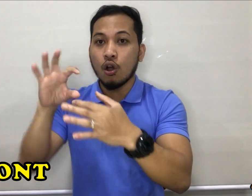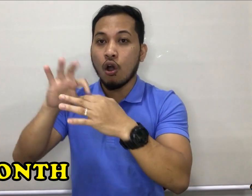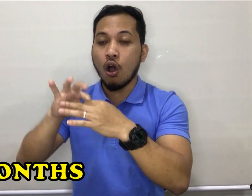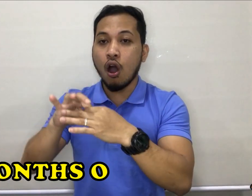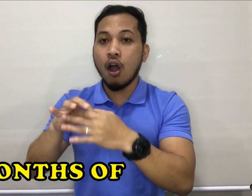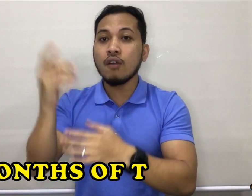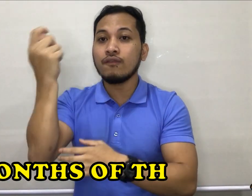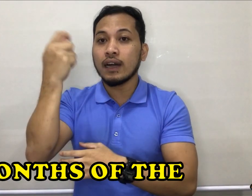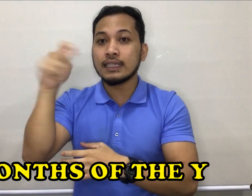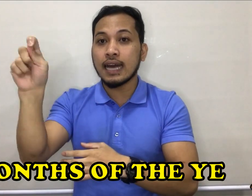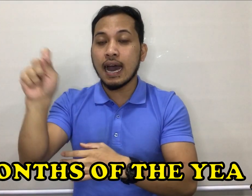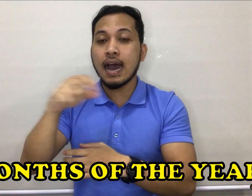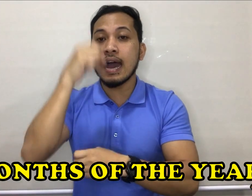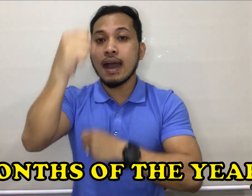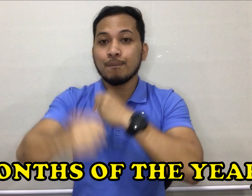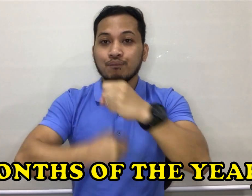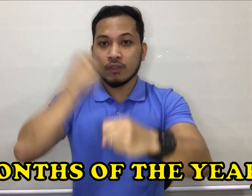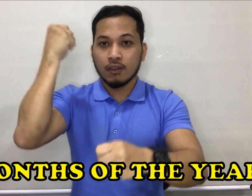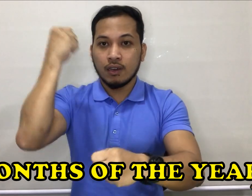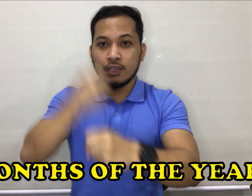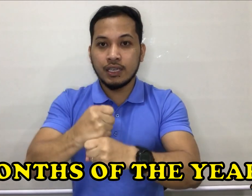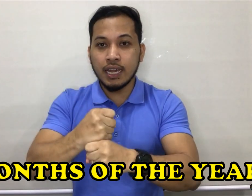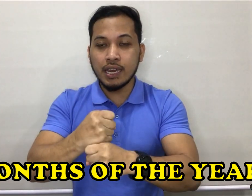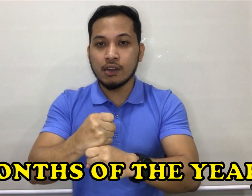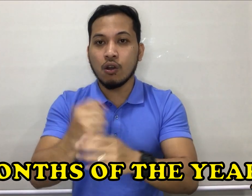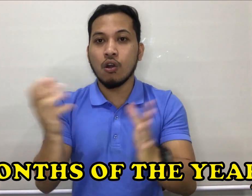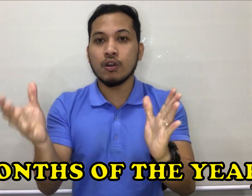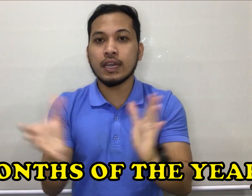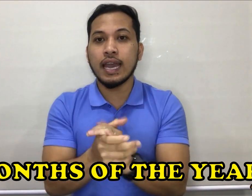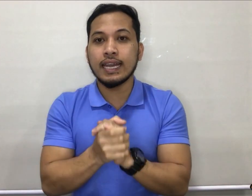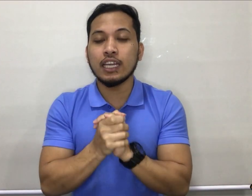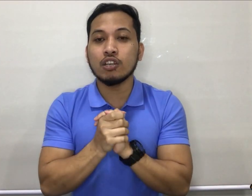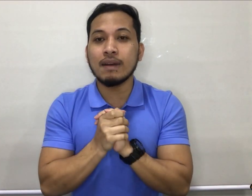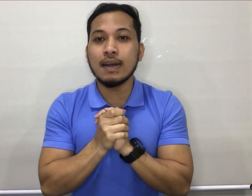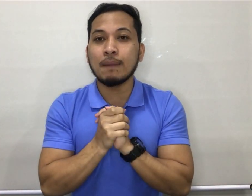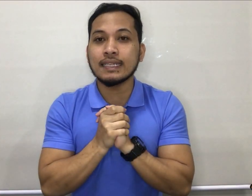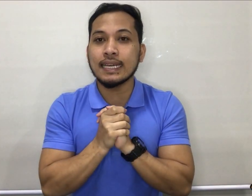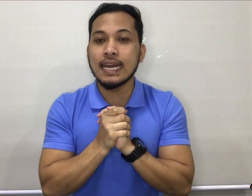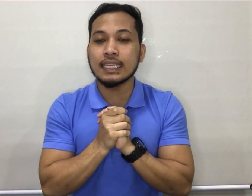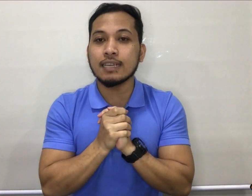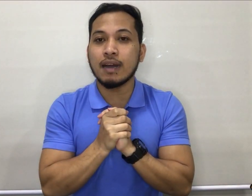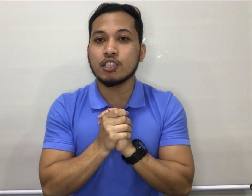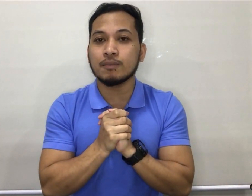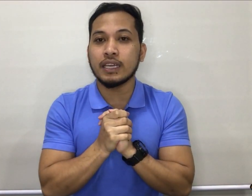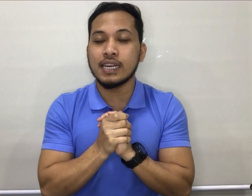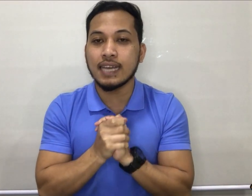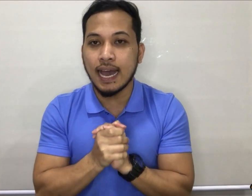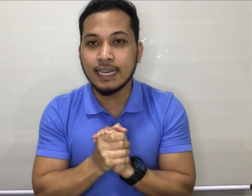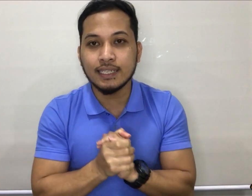of the year. Okay. Ganito naman ang pagsasay natin sa months of the year, guys.